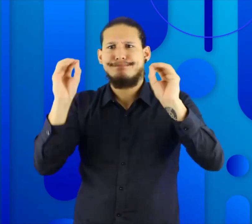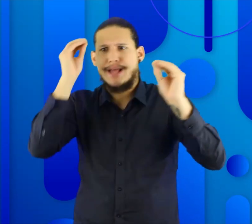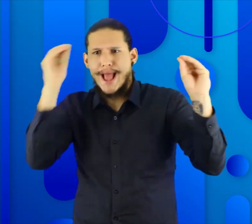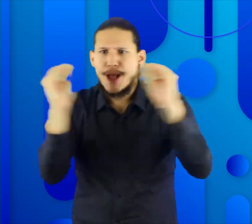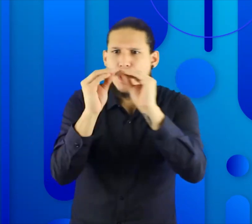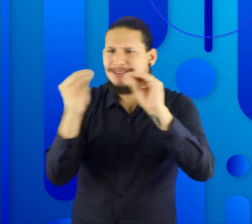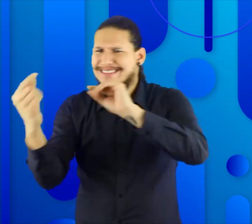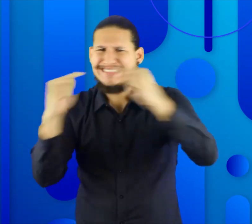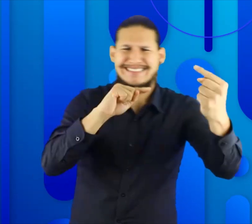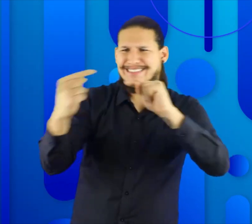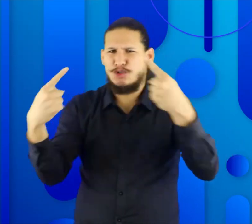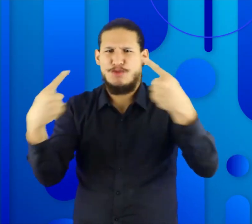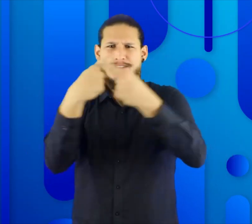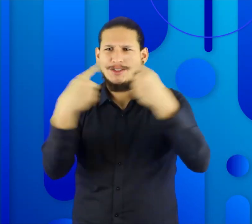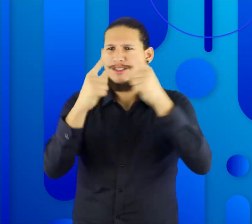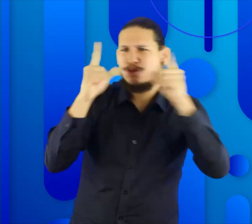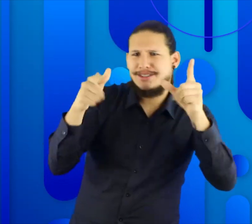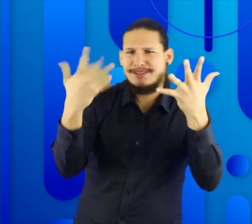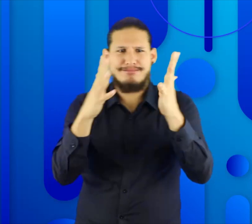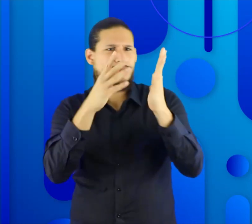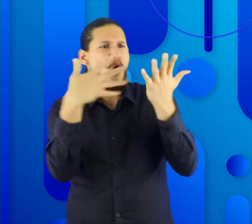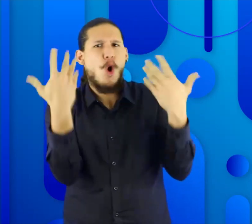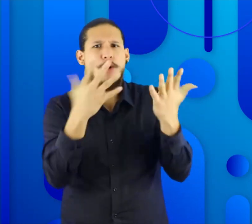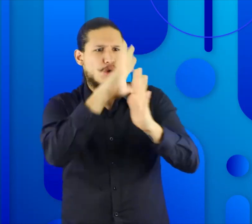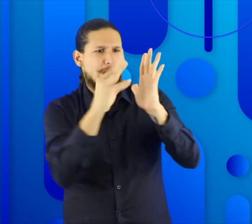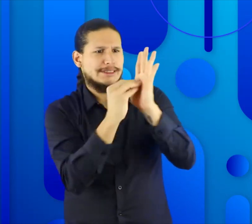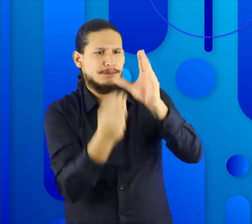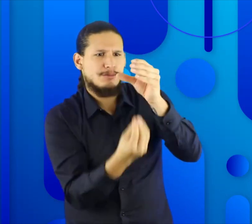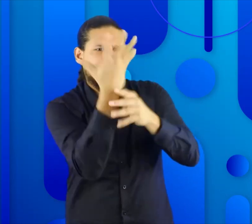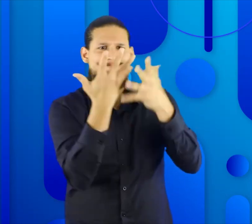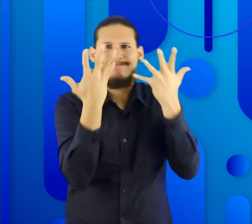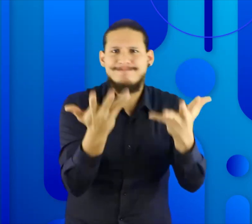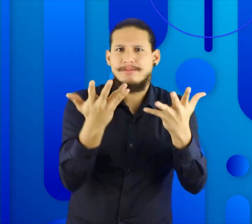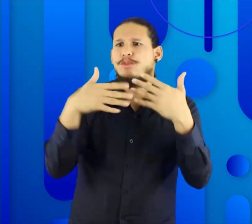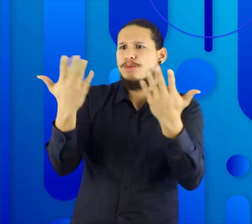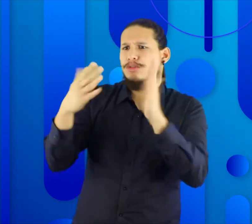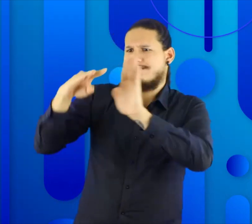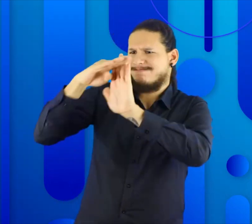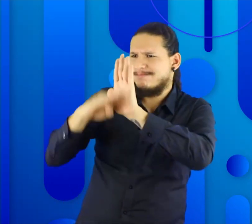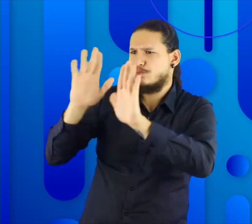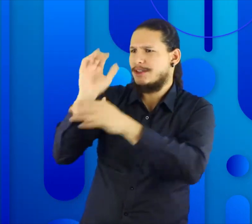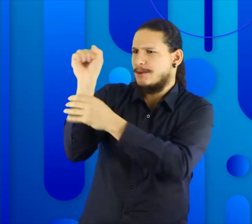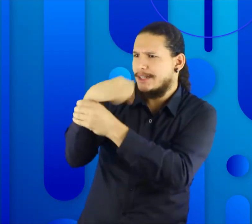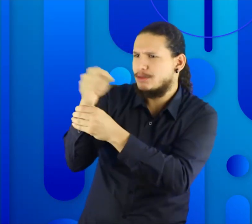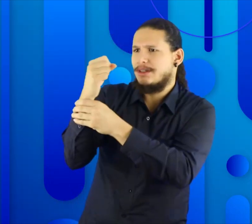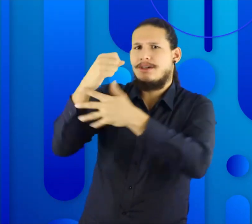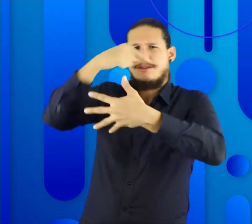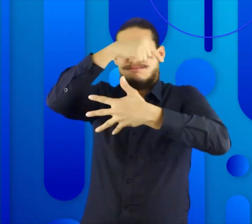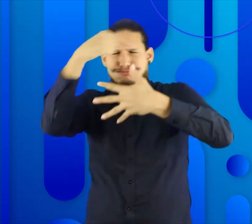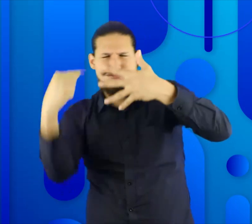lingüísticos, dudas e inquietudes que se venían presentando frente a los procesos de creación de neologismos, el respeto por los